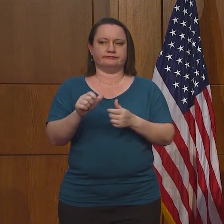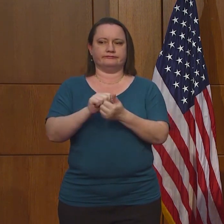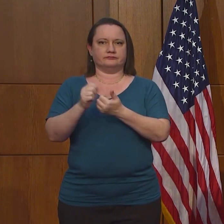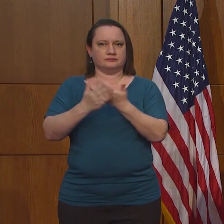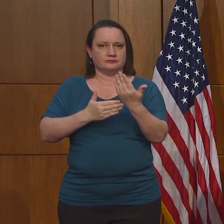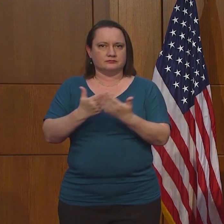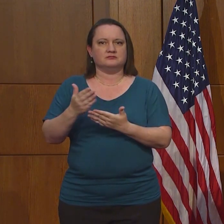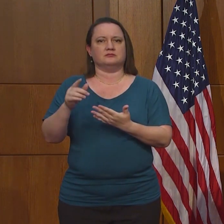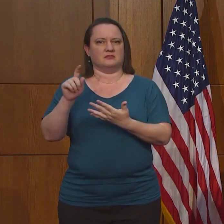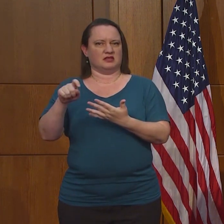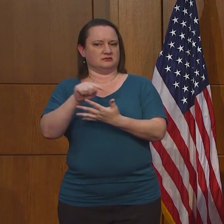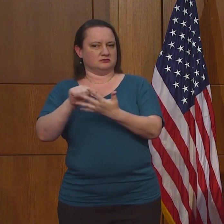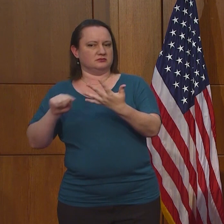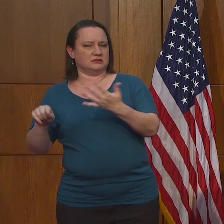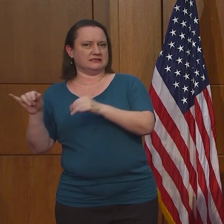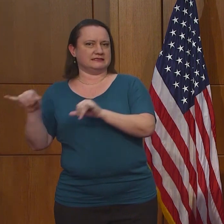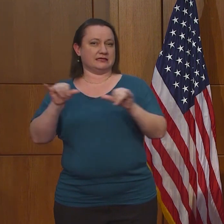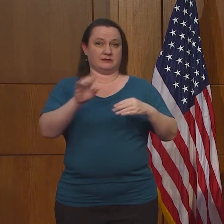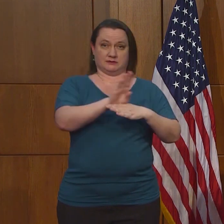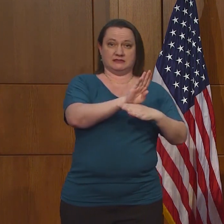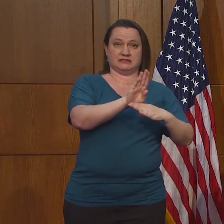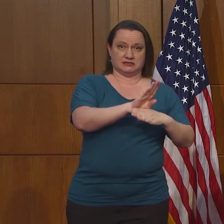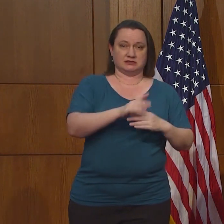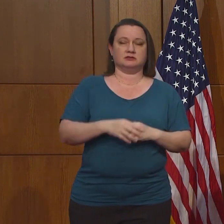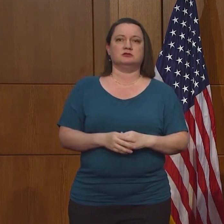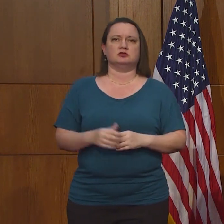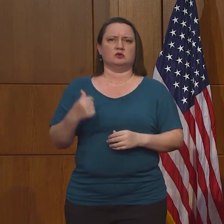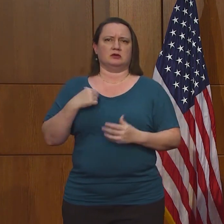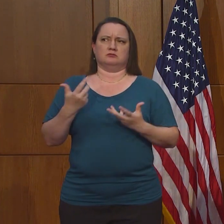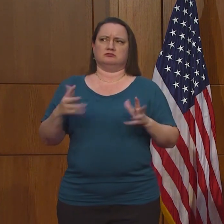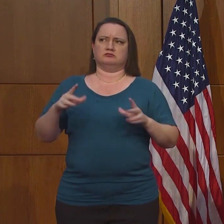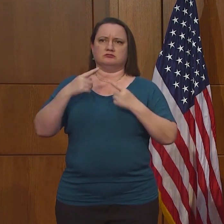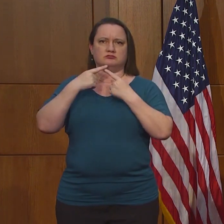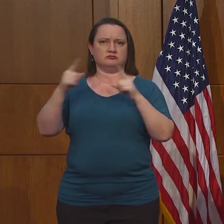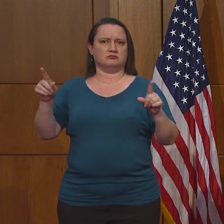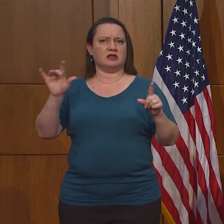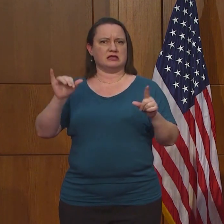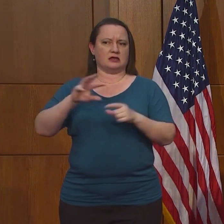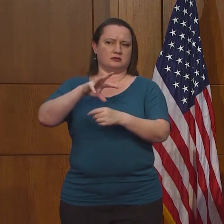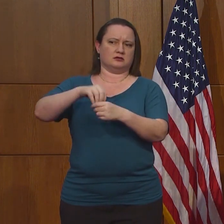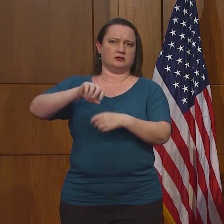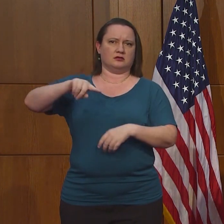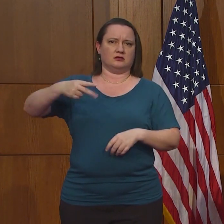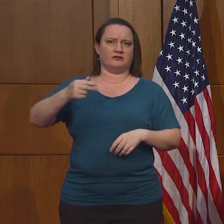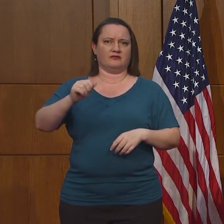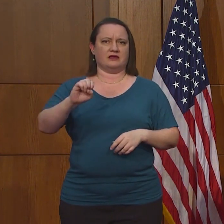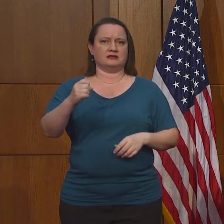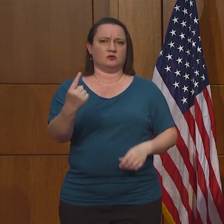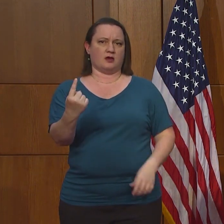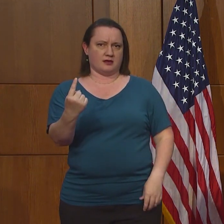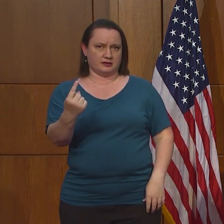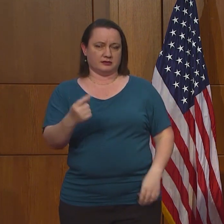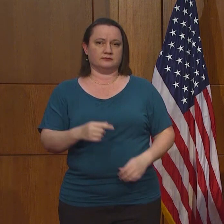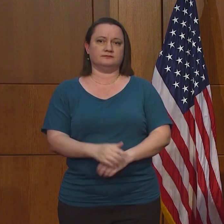limpiar muy bien y tener unas medidas de seguridad estrictas. Esta es la fase 1. Yo he